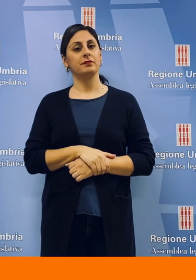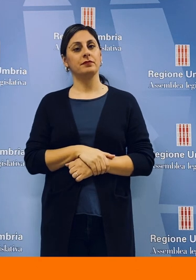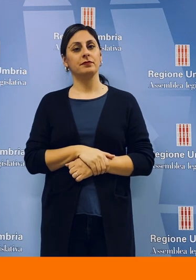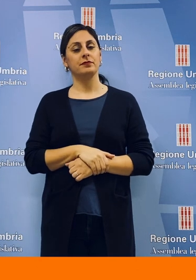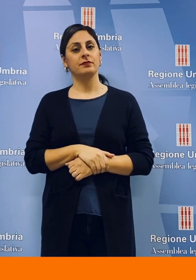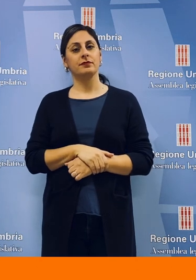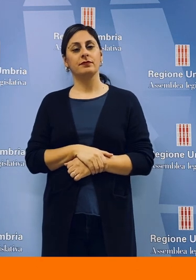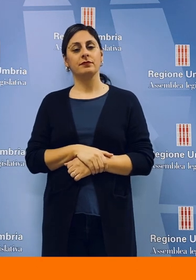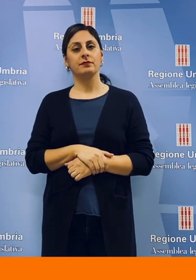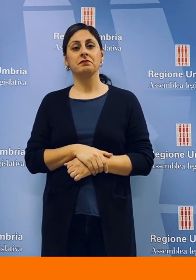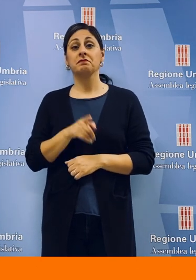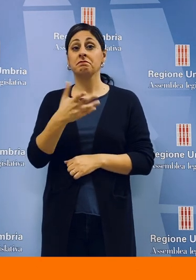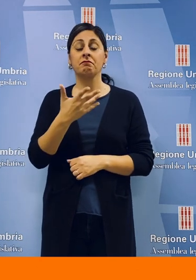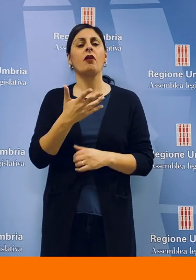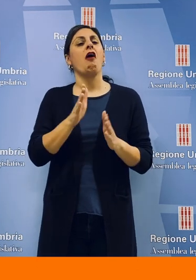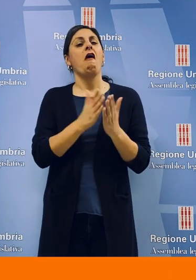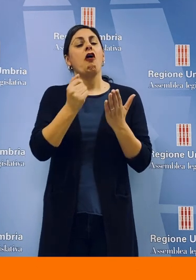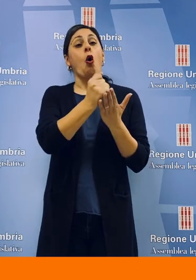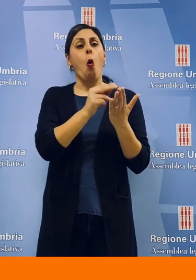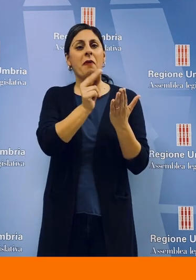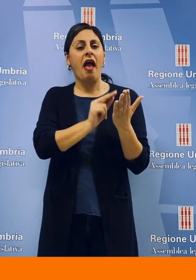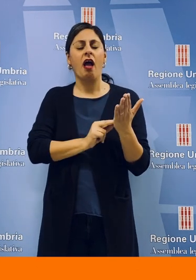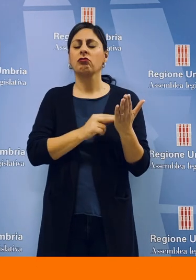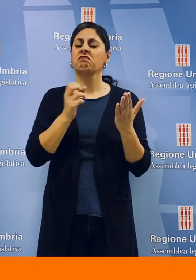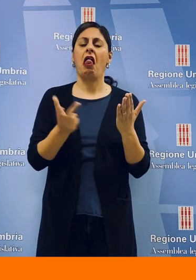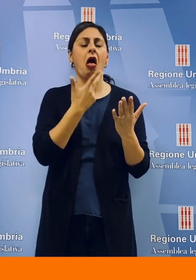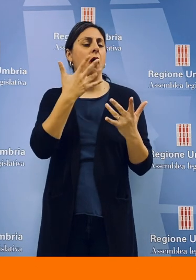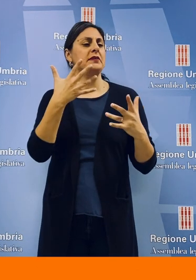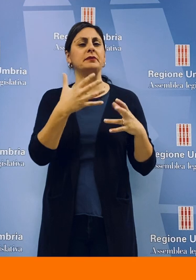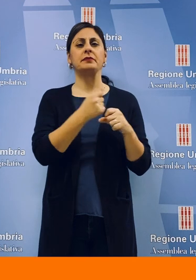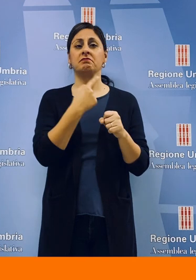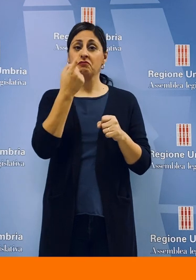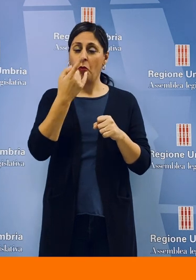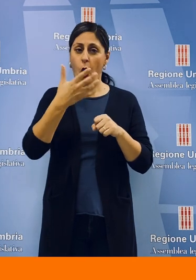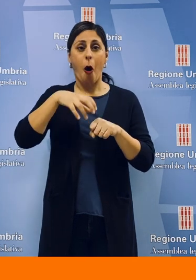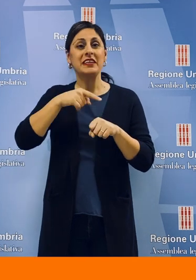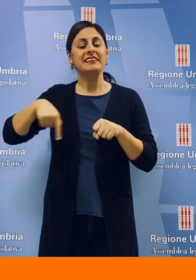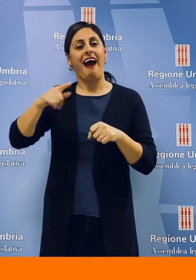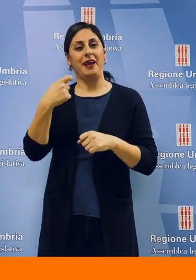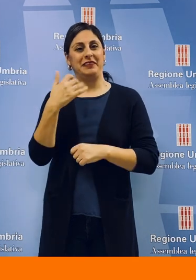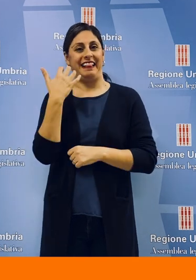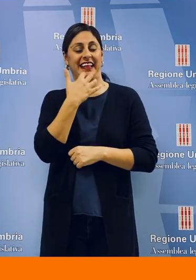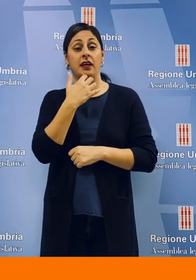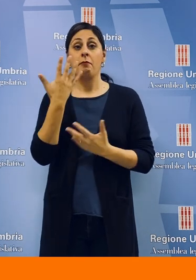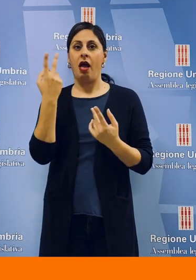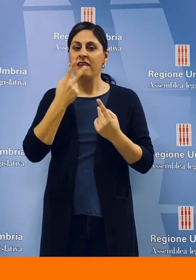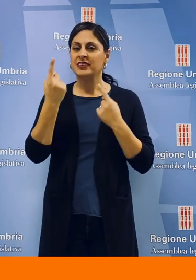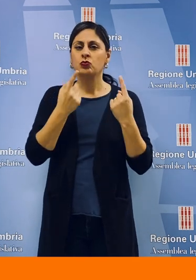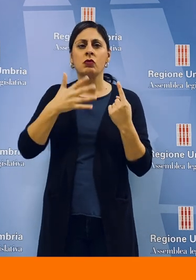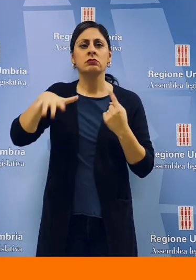Si tratta di un documento agile e snello, ha detto ai commissari la Presidente Tesei, nonostante uno scenario di permanente emergenza e l